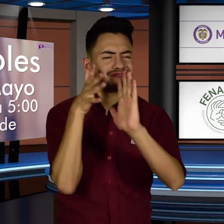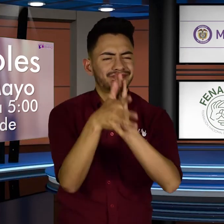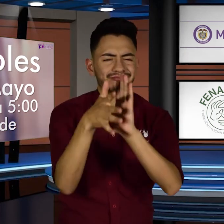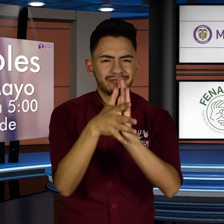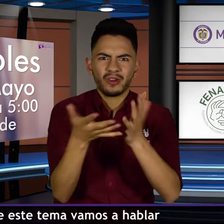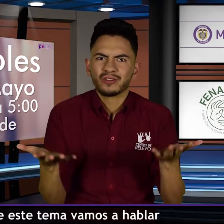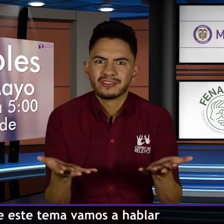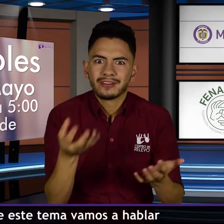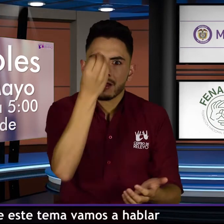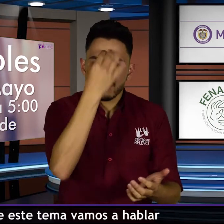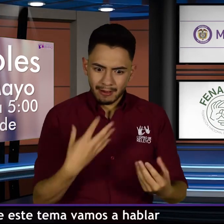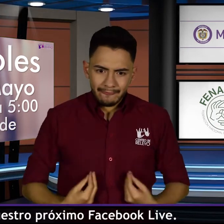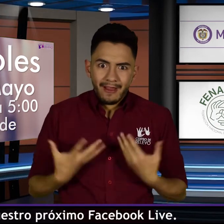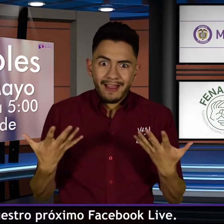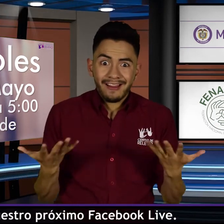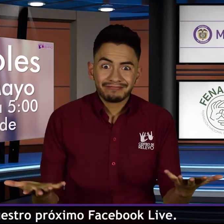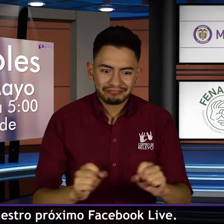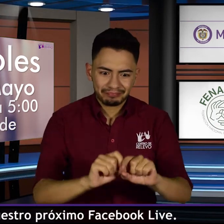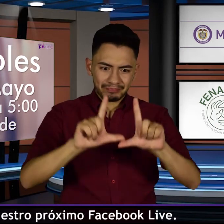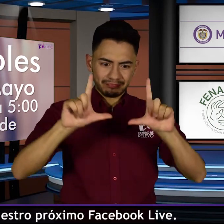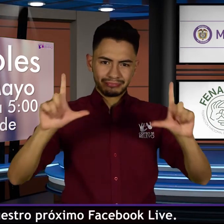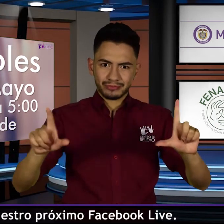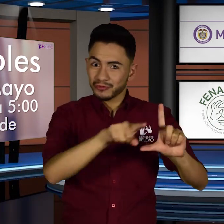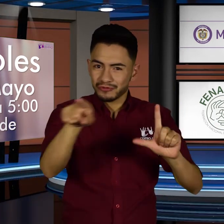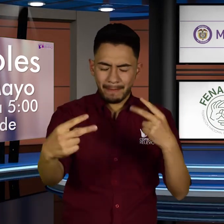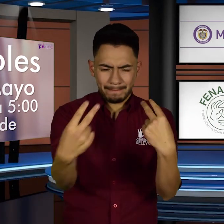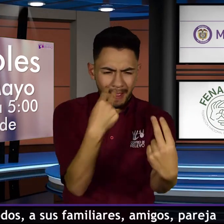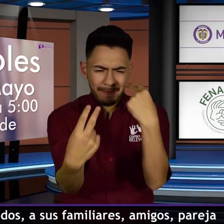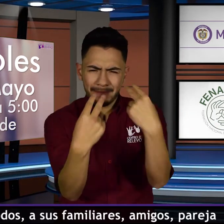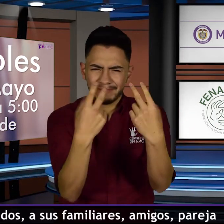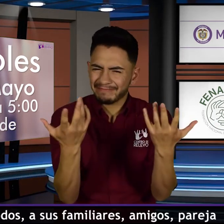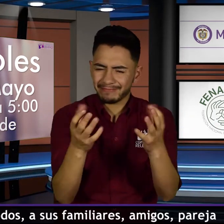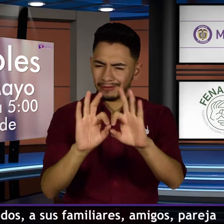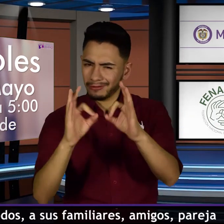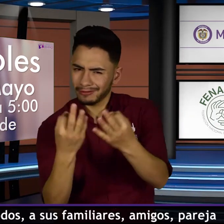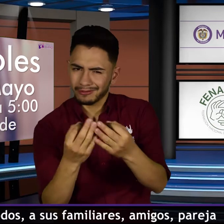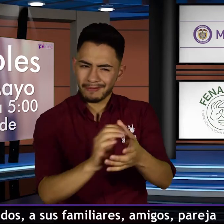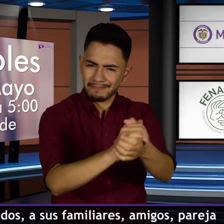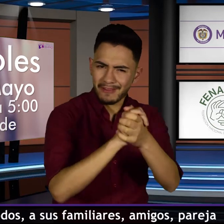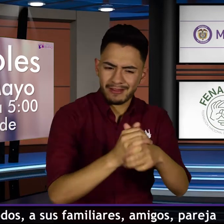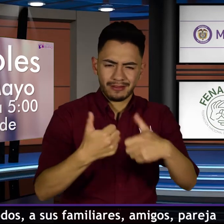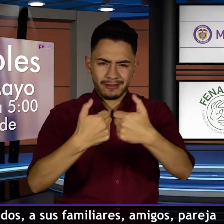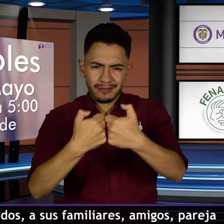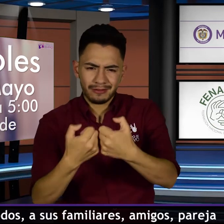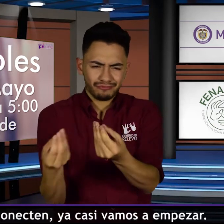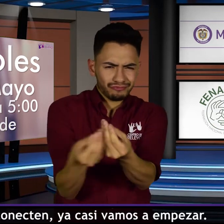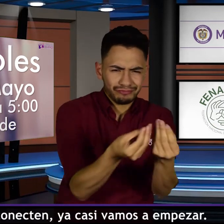De este tema vamos a hablar en nuestro próximo Facebook Live. Inviten a todos, a sus familiares, amigos, pareja, que se conecten. Ya